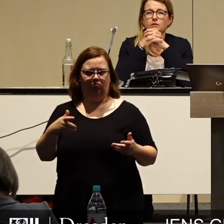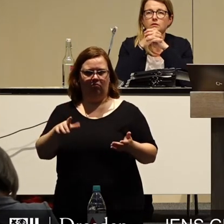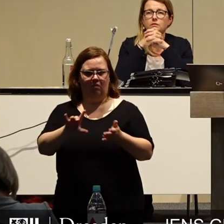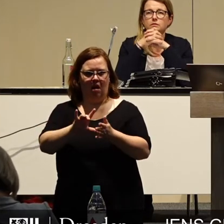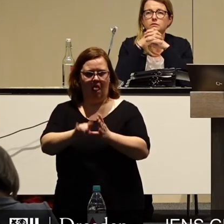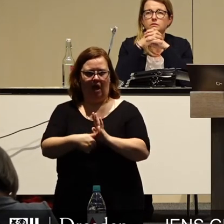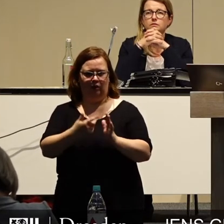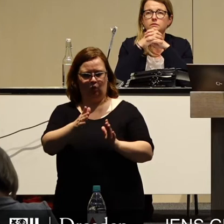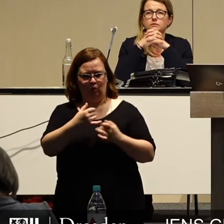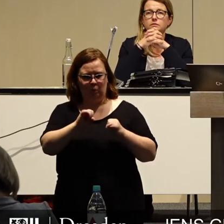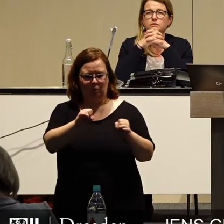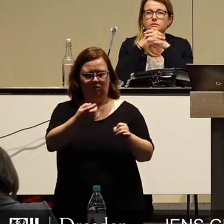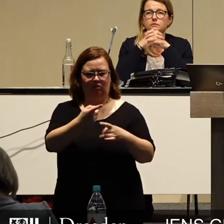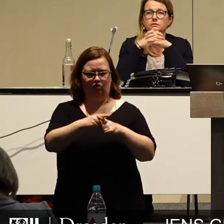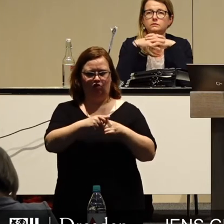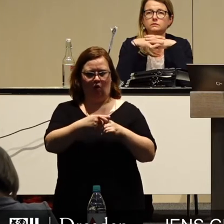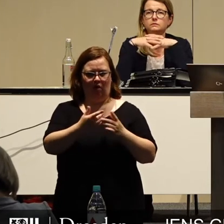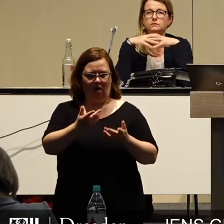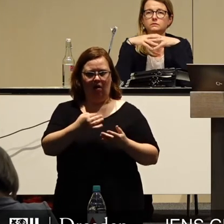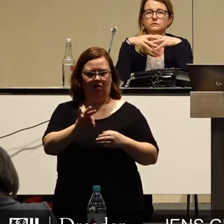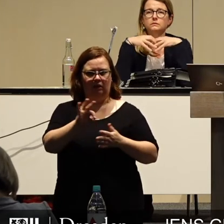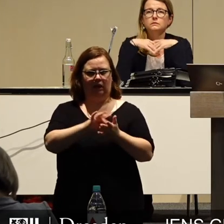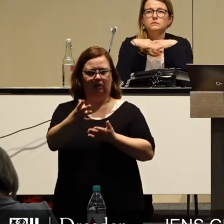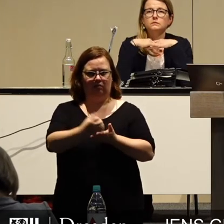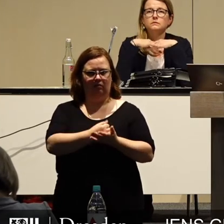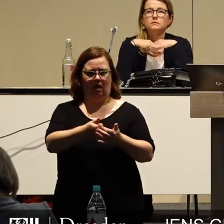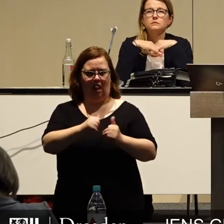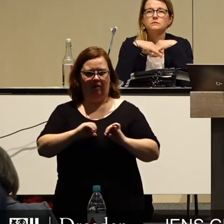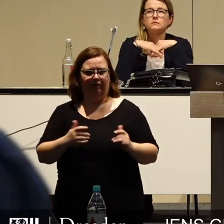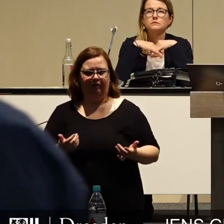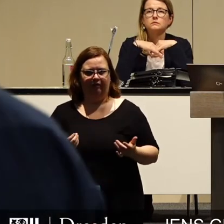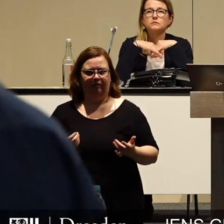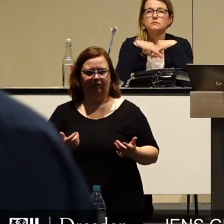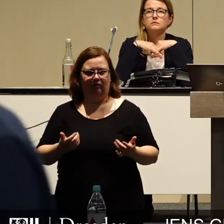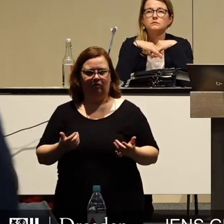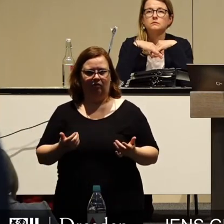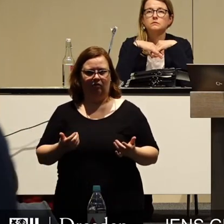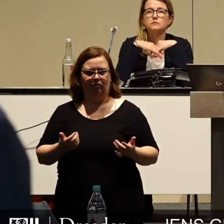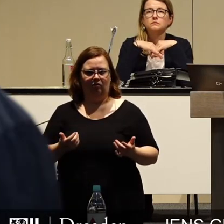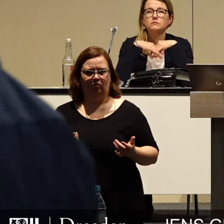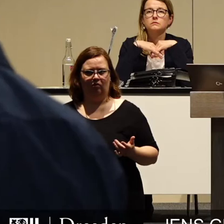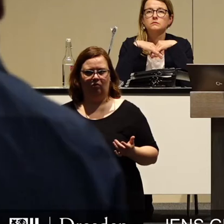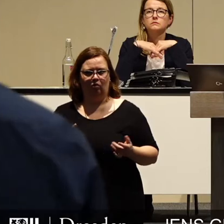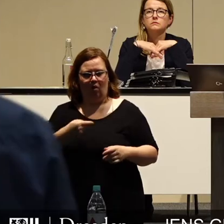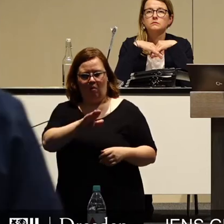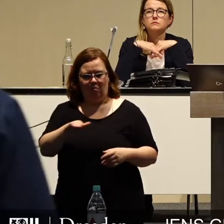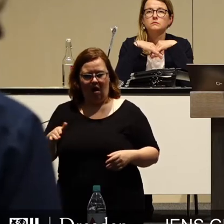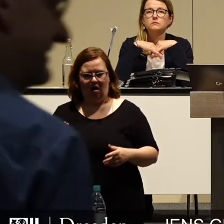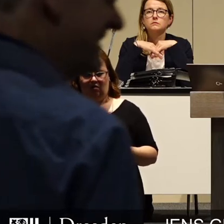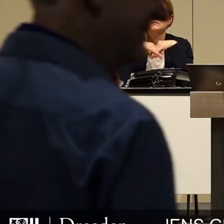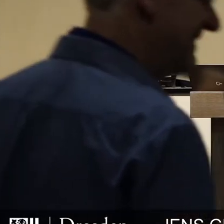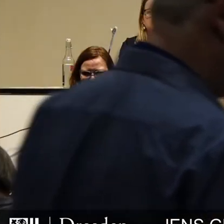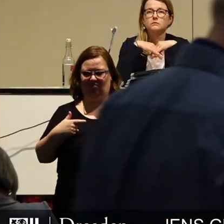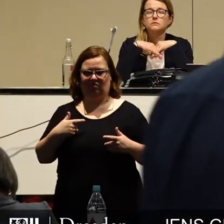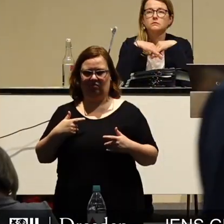ganz wesentlich an der Steuerlast der Stadt Dresden helfen und gleichzeitig auch Parkgebühren sind das, dass